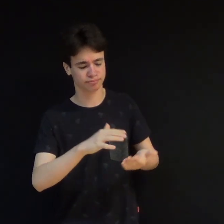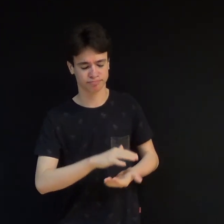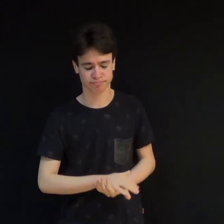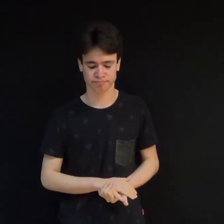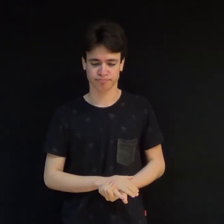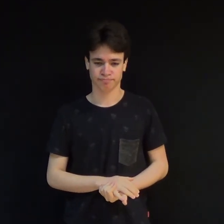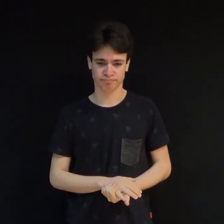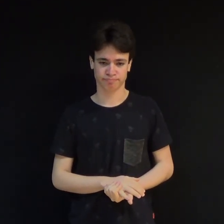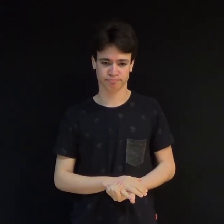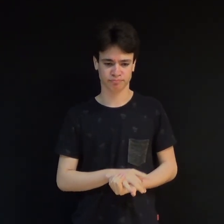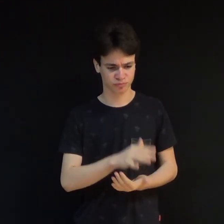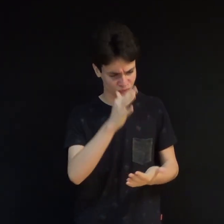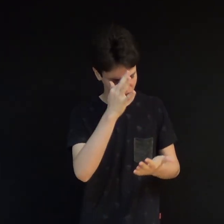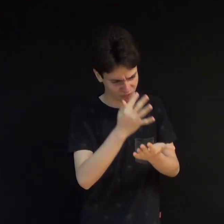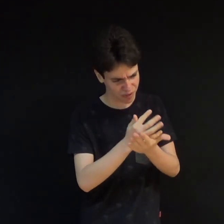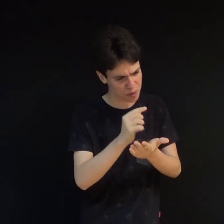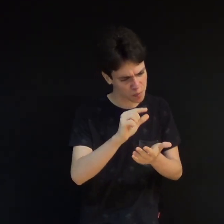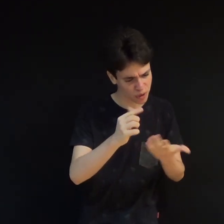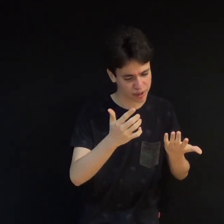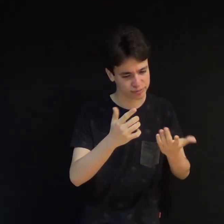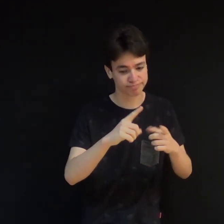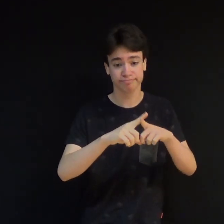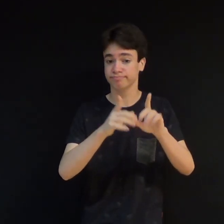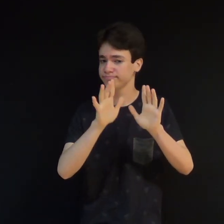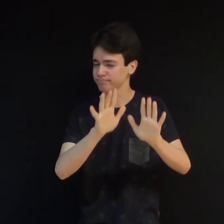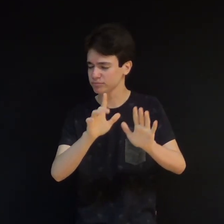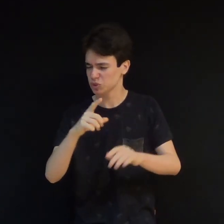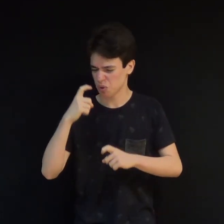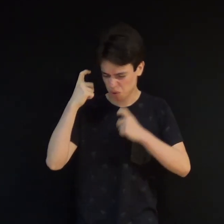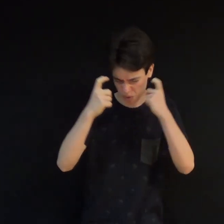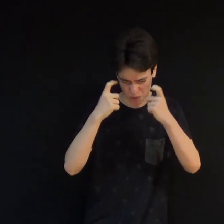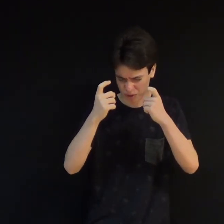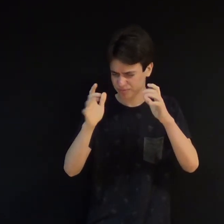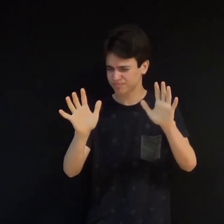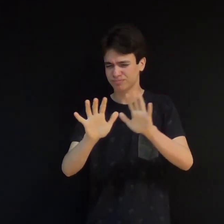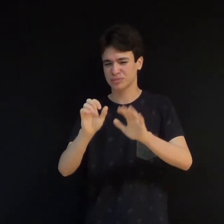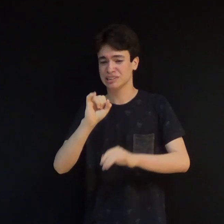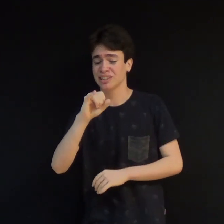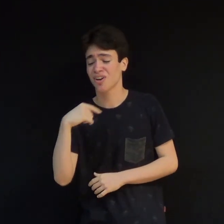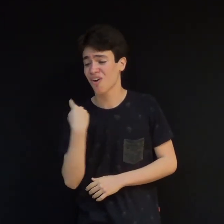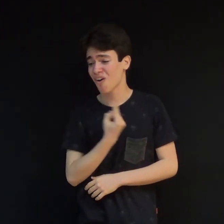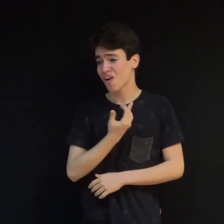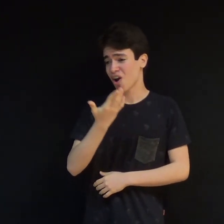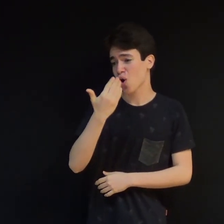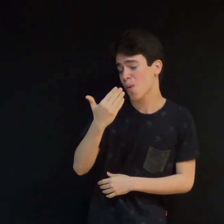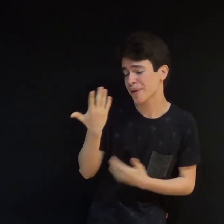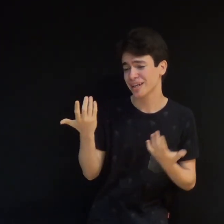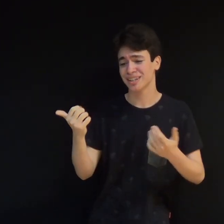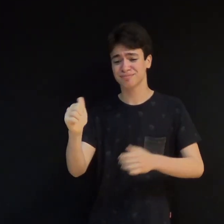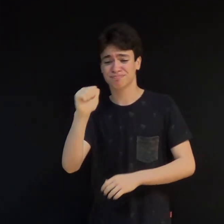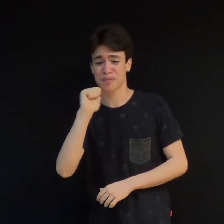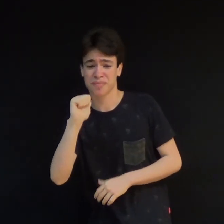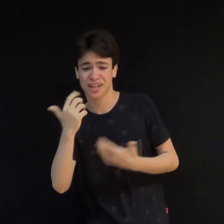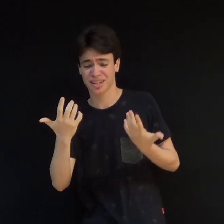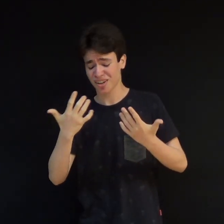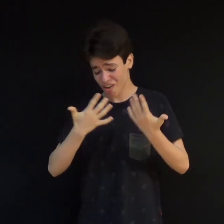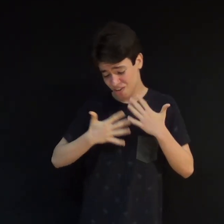Portanto, não se preocupem dizendo que vamos comer, ou que vamos beber, ou que vamos vestir,